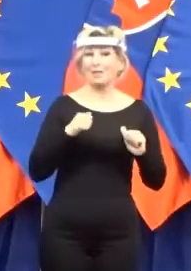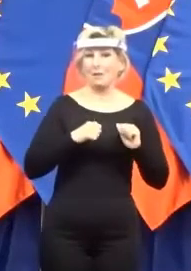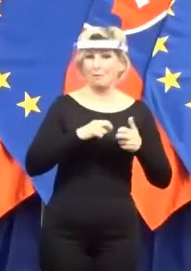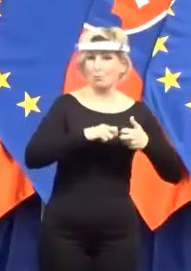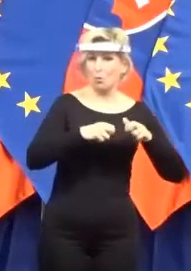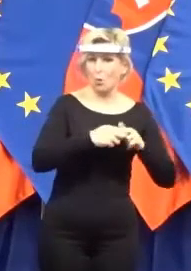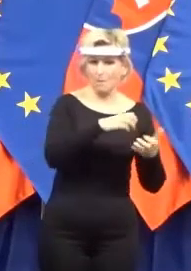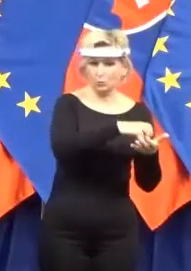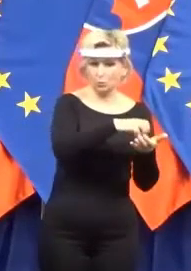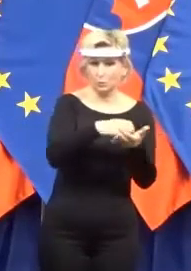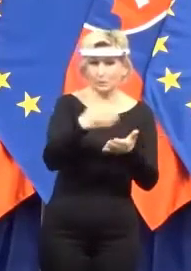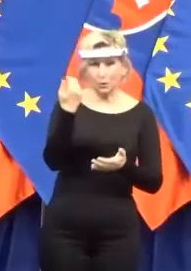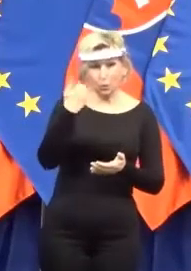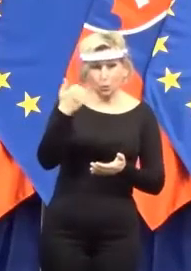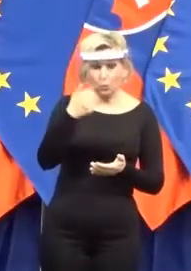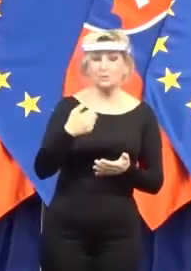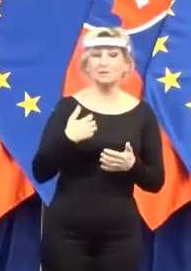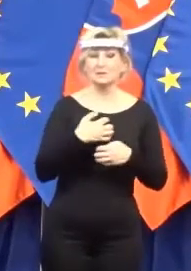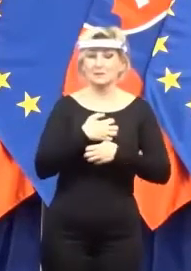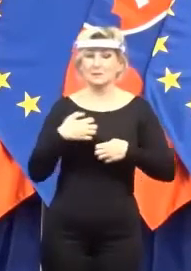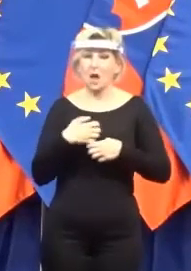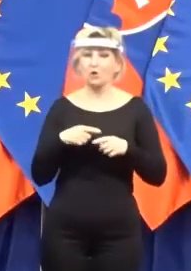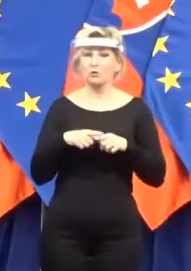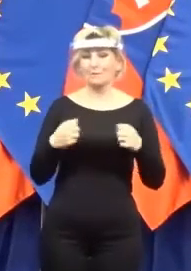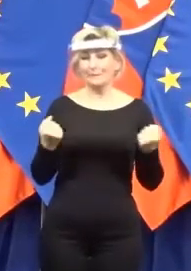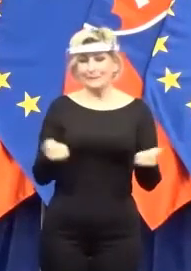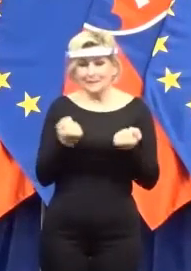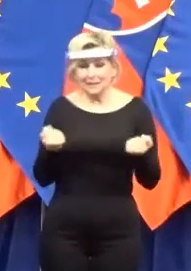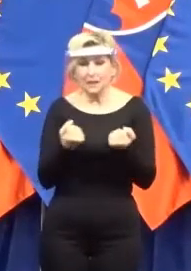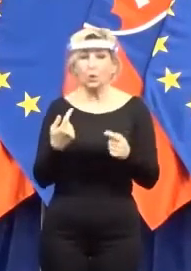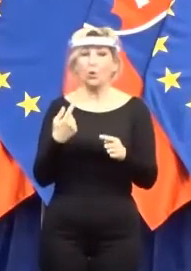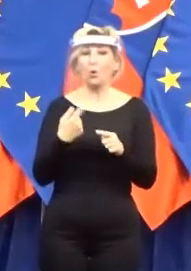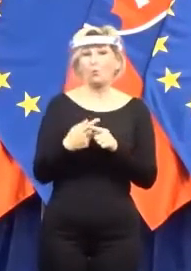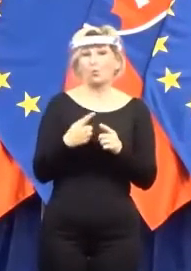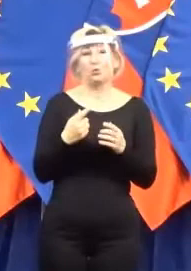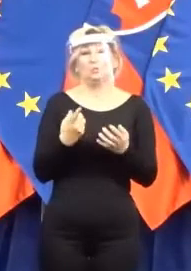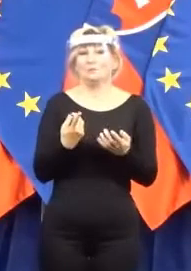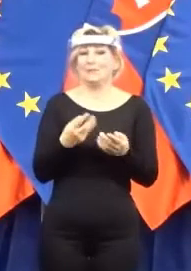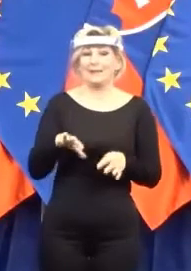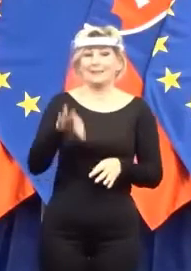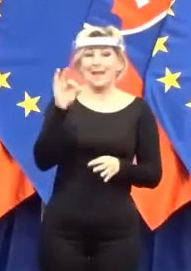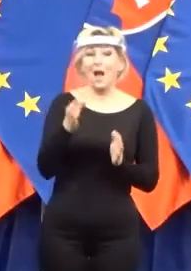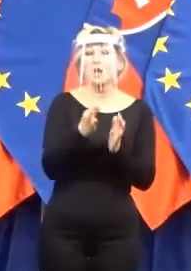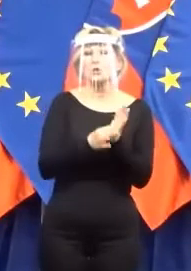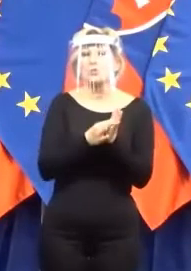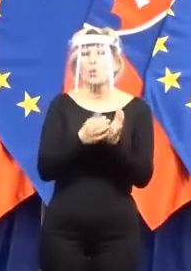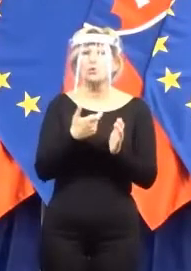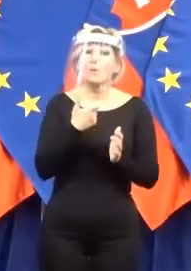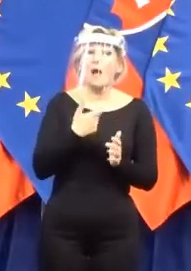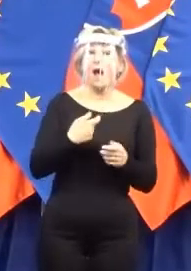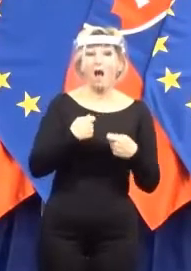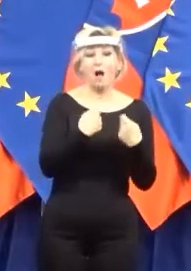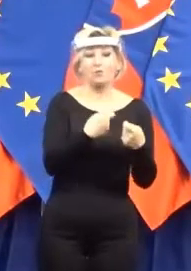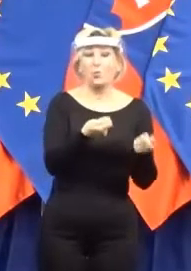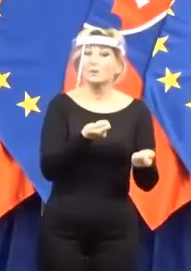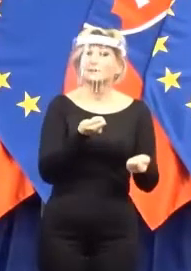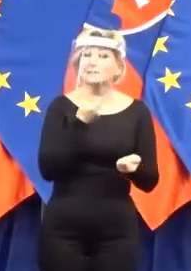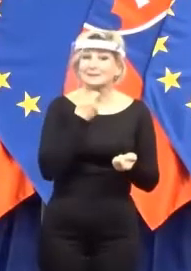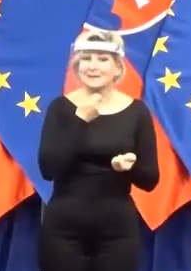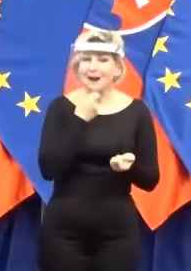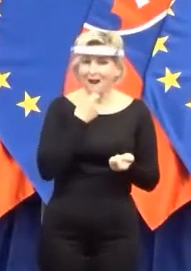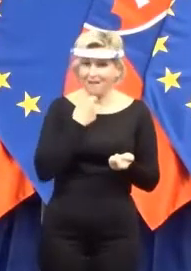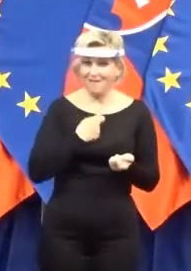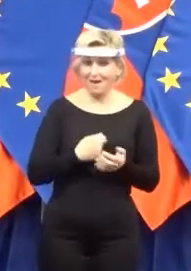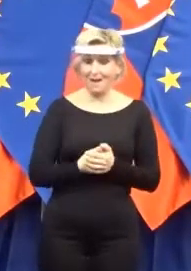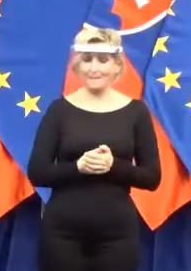snažili veľmi urychlene a nejakým spôsobom vyriešiť ich strávovanie, lebo toto pocitujeme ako ten ďalší